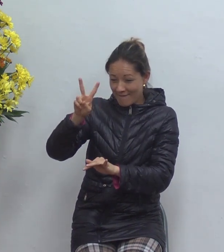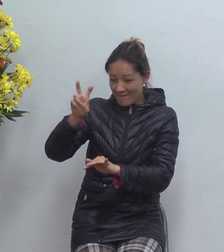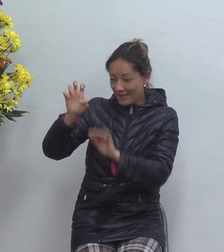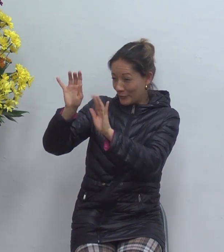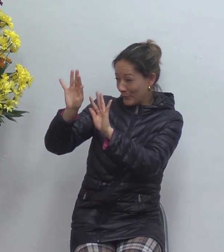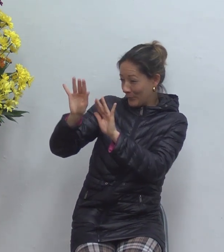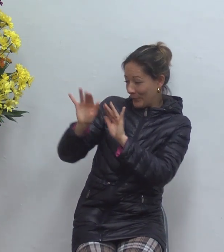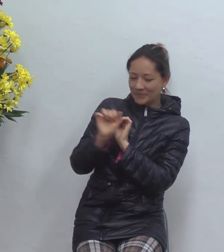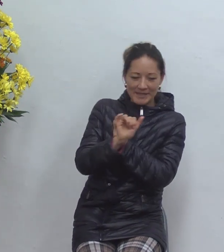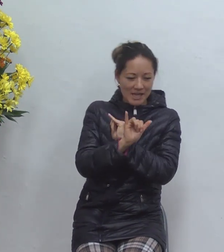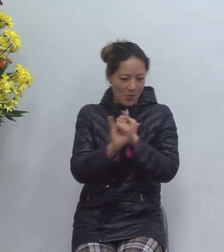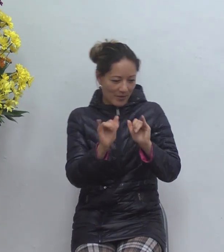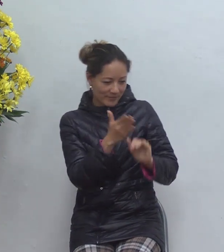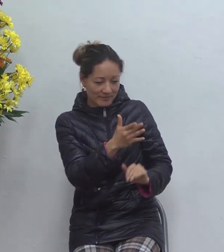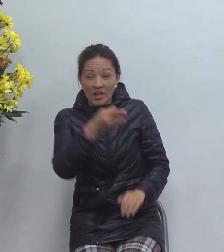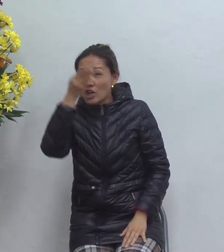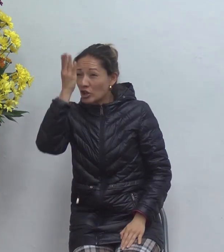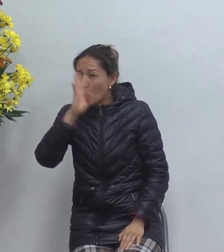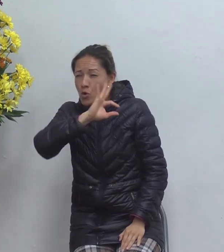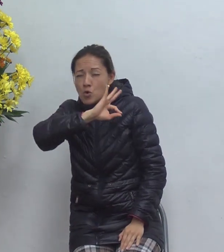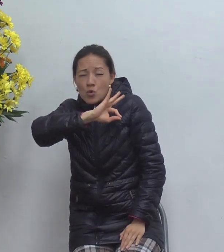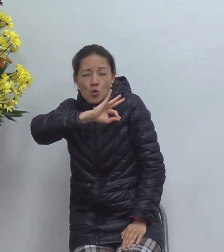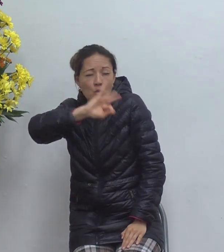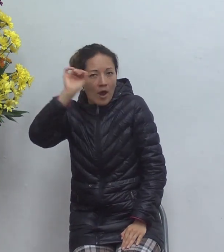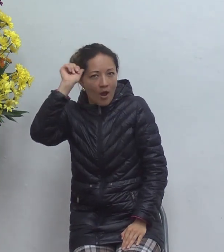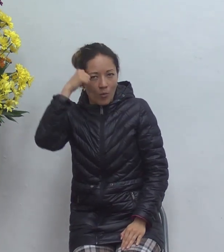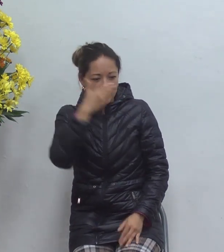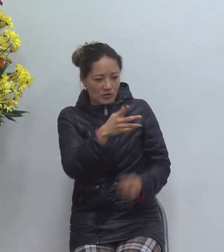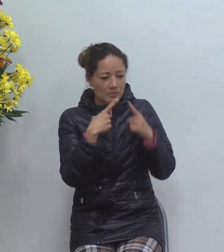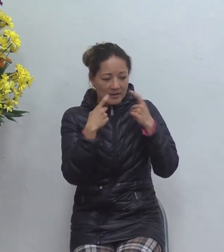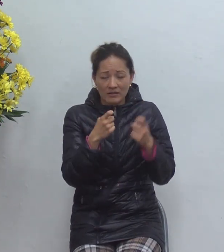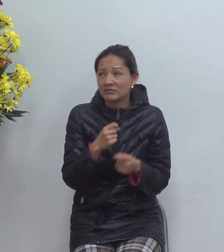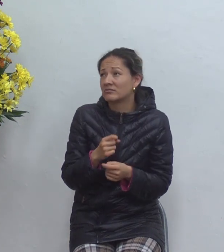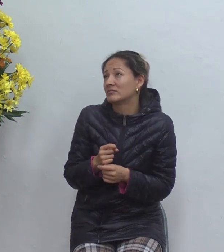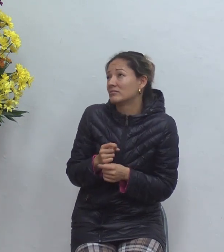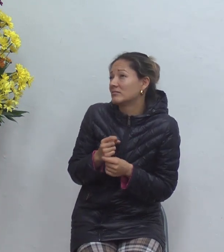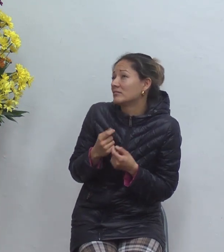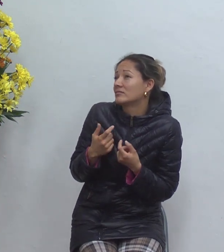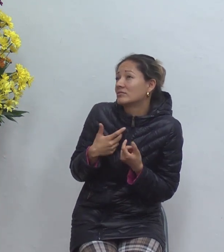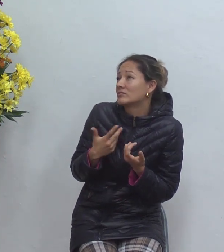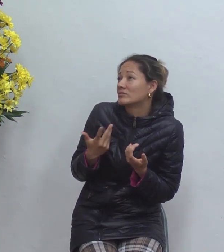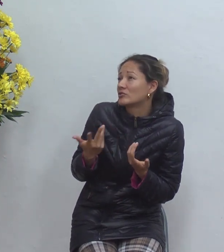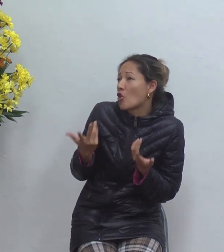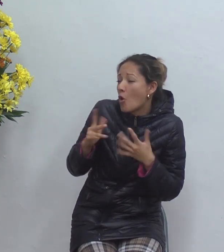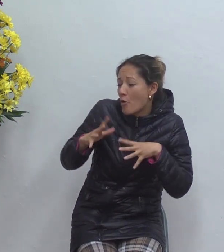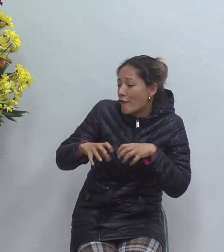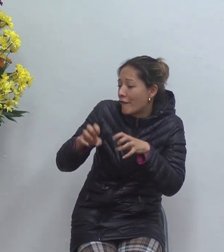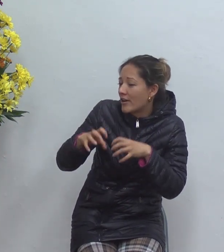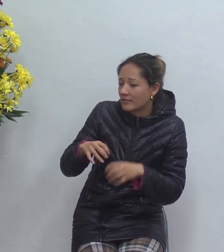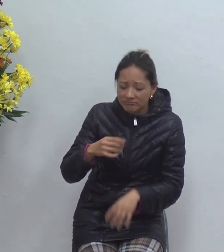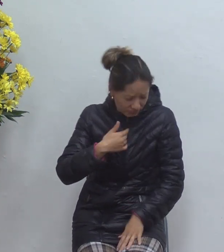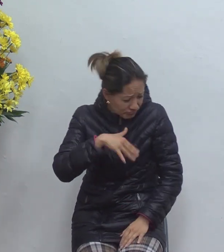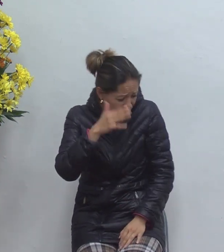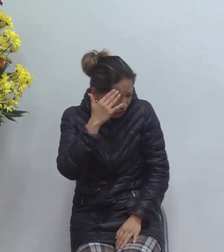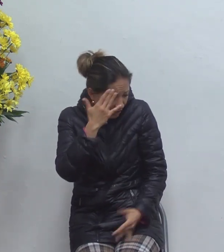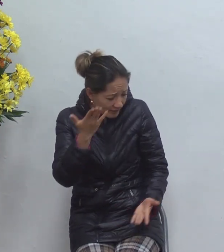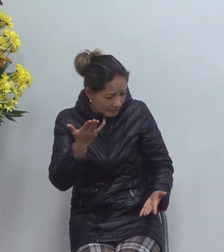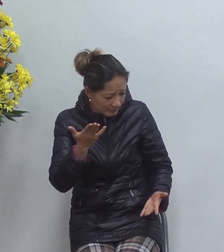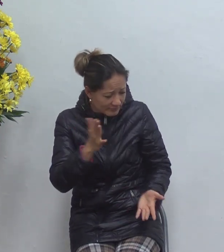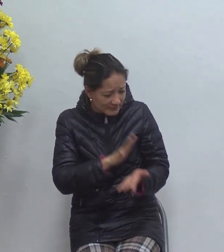acordaré de tus pecados Señor pero yo soy un vaso de barro yo lo sé o no te preocupes cuando te dejes llenar de mi